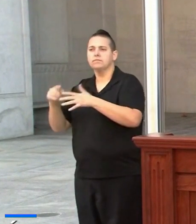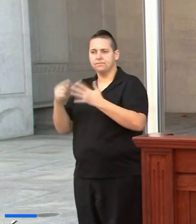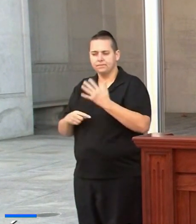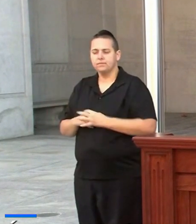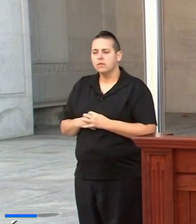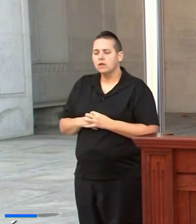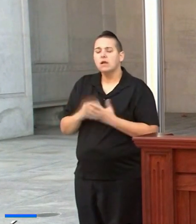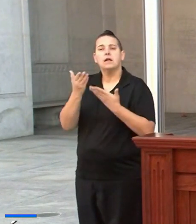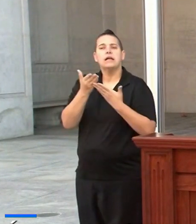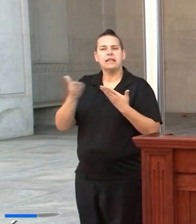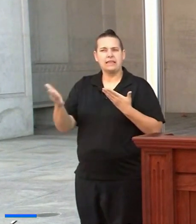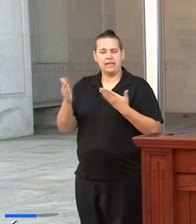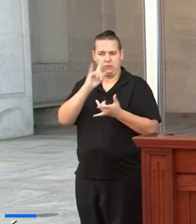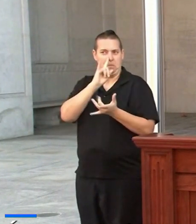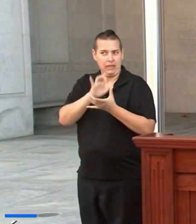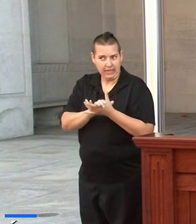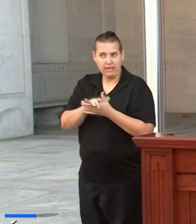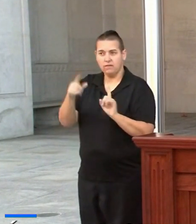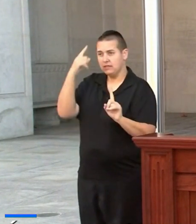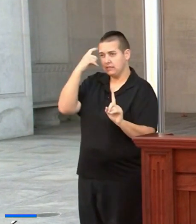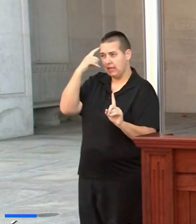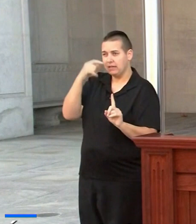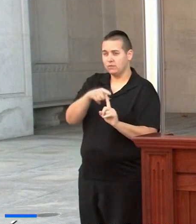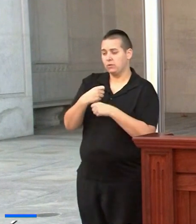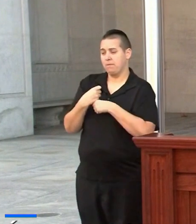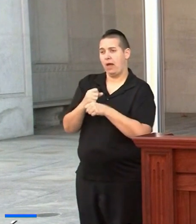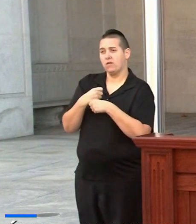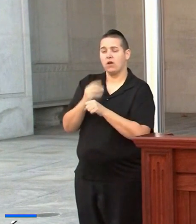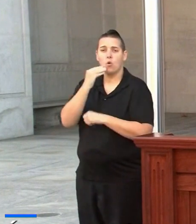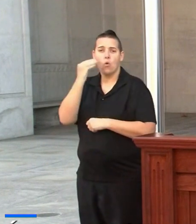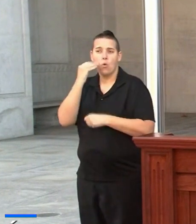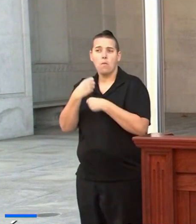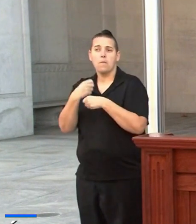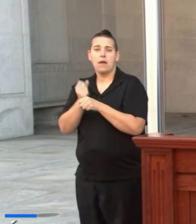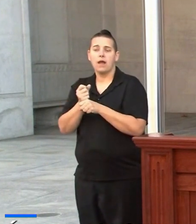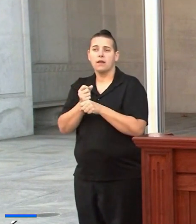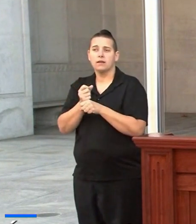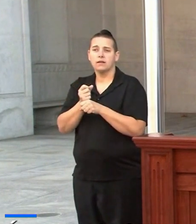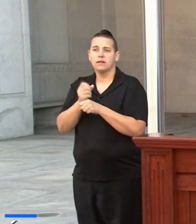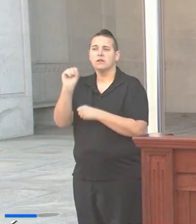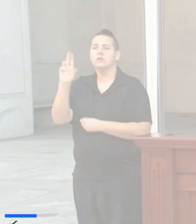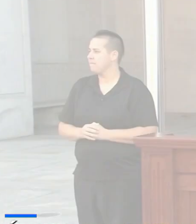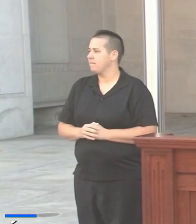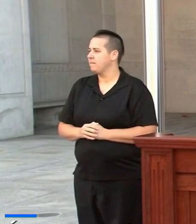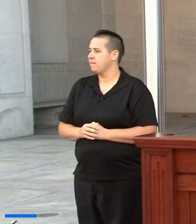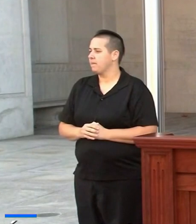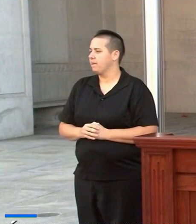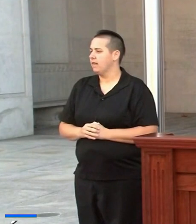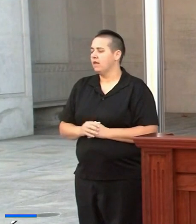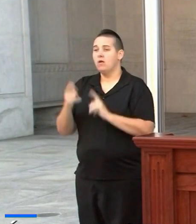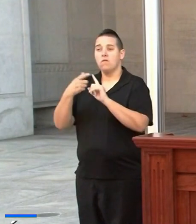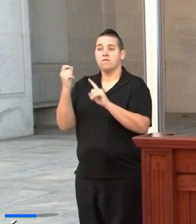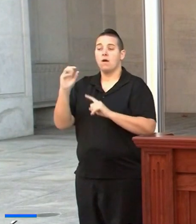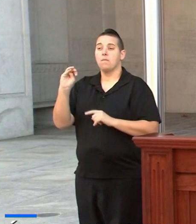például mobiltelefonokat, számítógépeket, stb. Ezen kívül pedig olyan tárgyakat, amelyek alapján azt hihetjük, hogy a